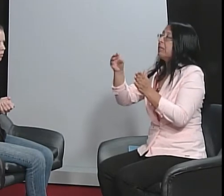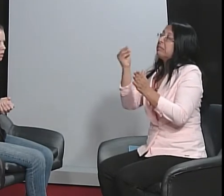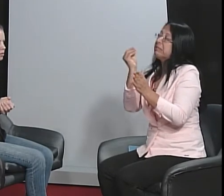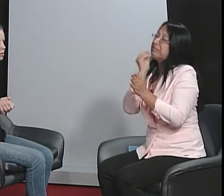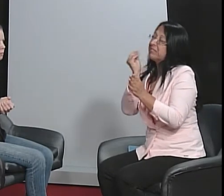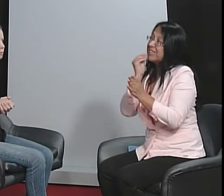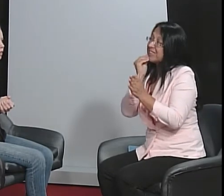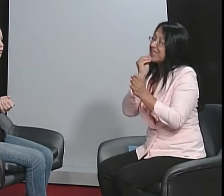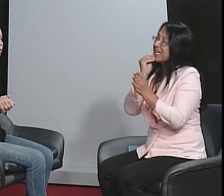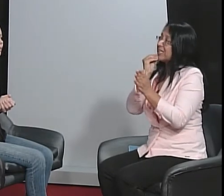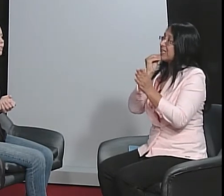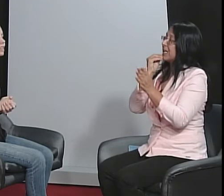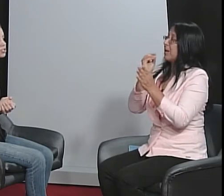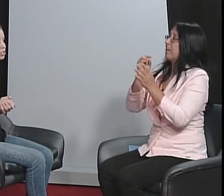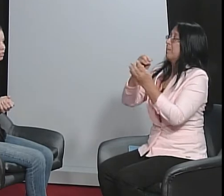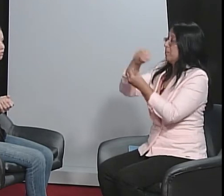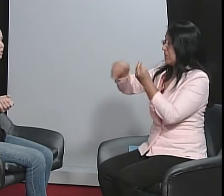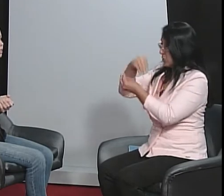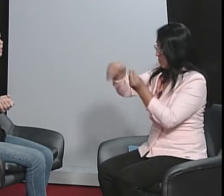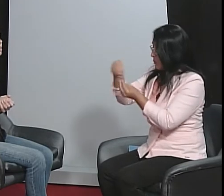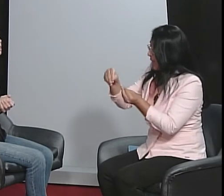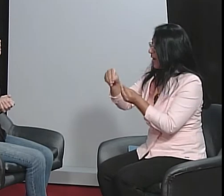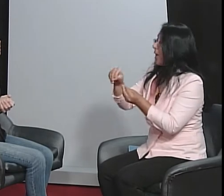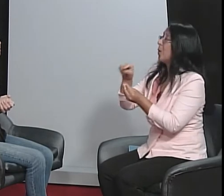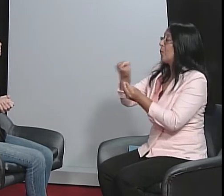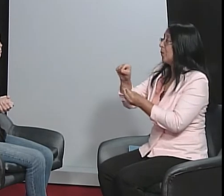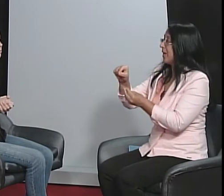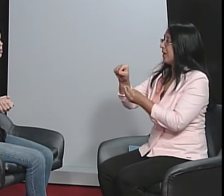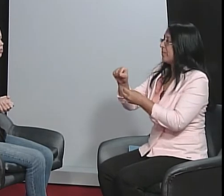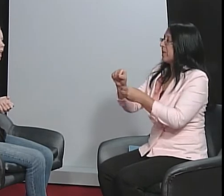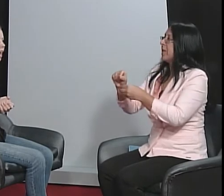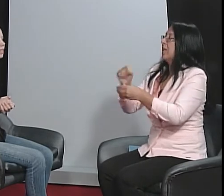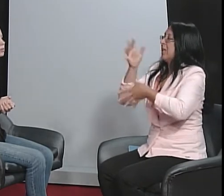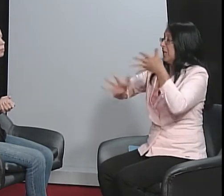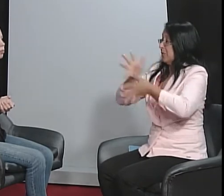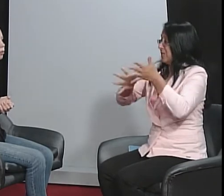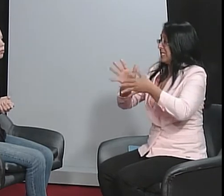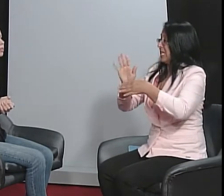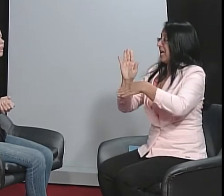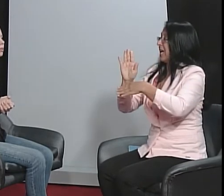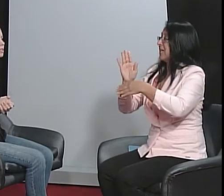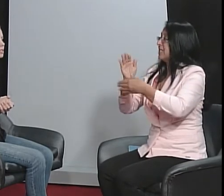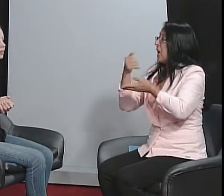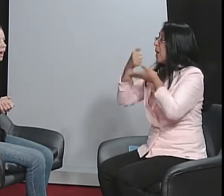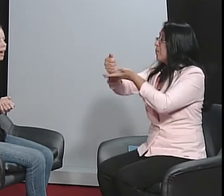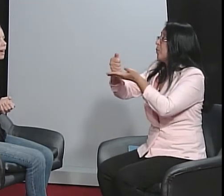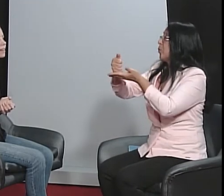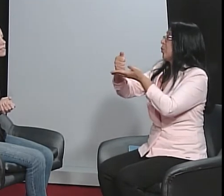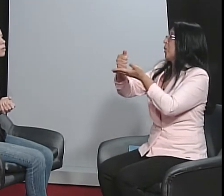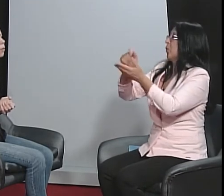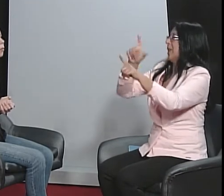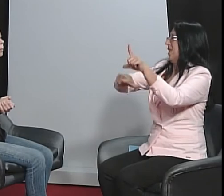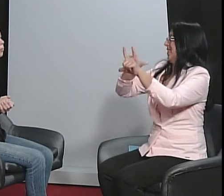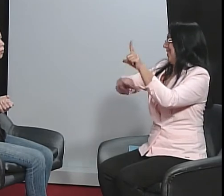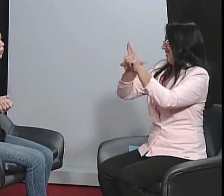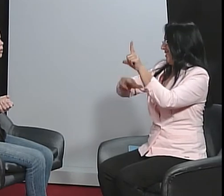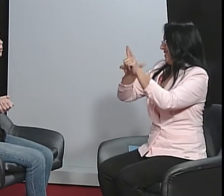menos, foi uma tentativa misturada um pouco da língua de sinais, como apoio